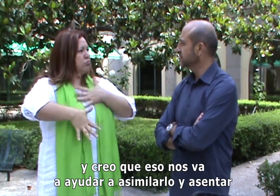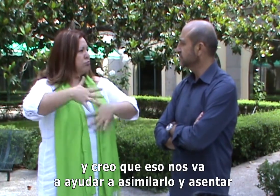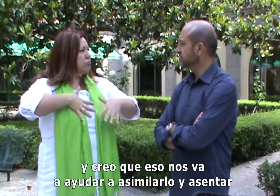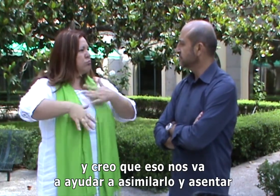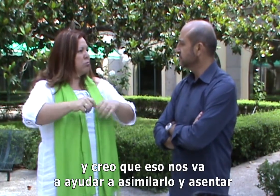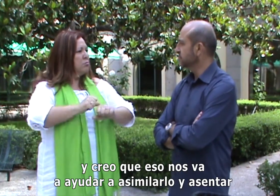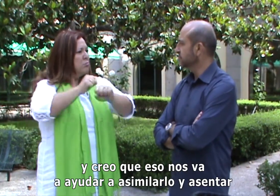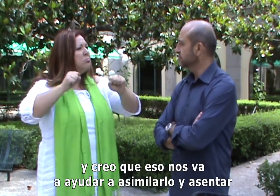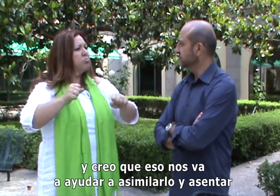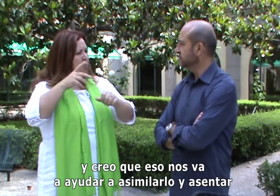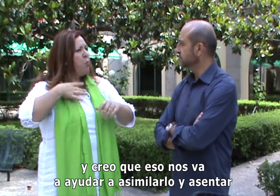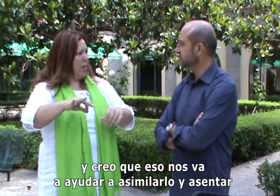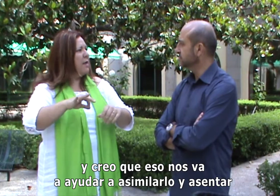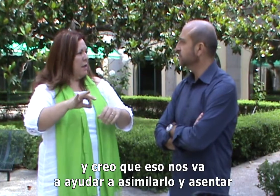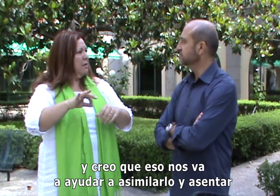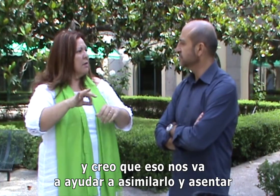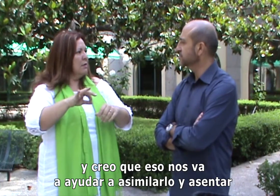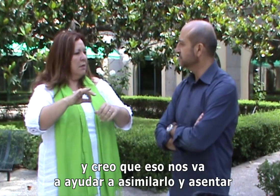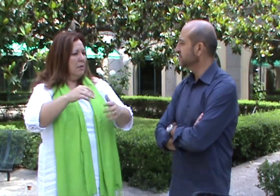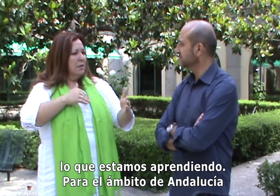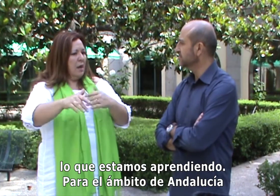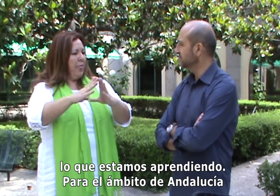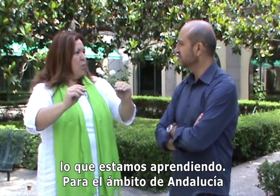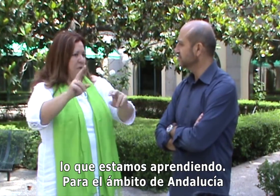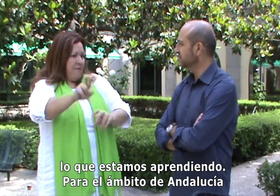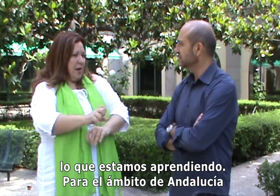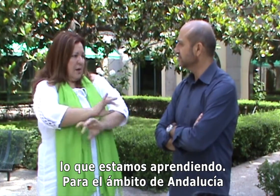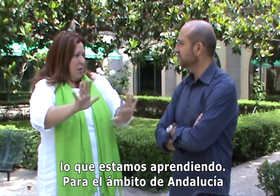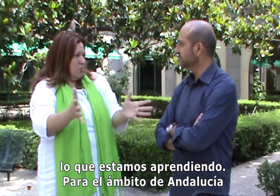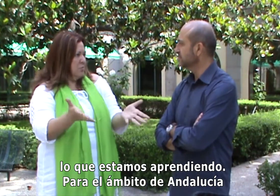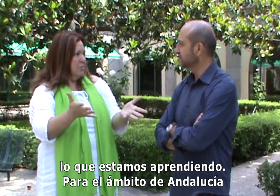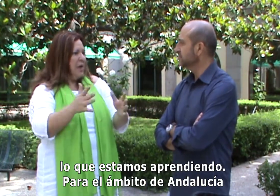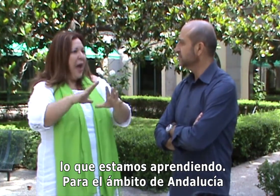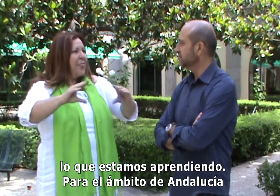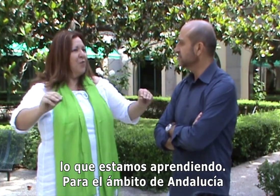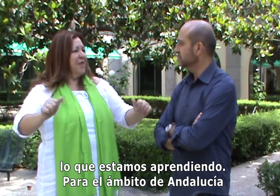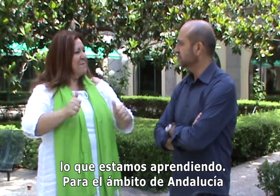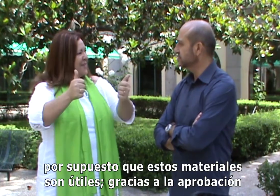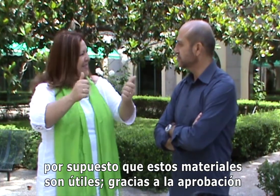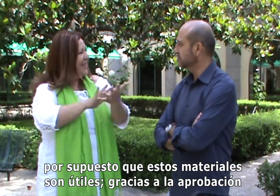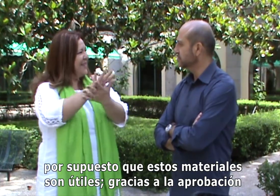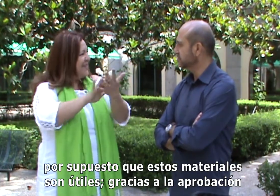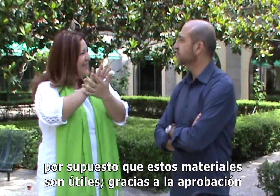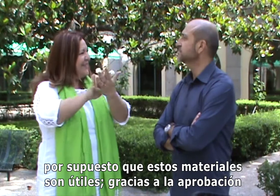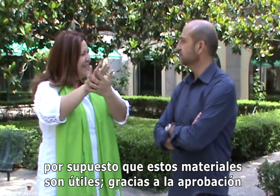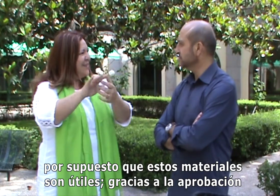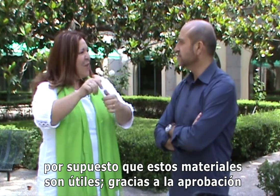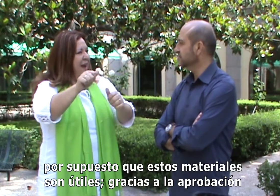eso nos va a ayudar a asimilarlo y asentar lo que estamos aprendiendo. Para el ámbito de Andalucía, por supuesto que estos materiales son útiles.